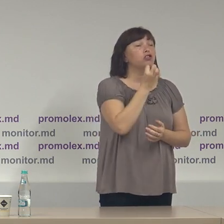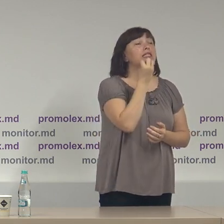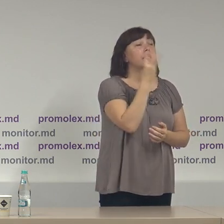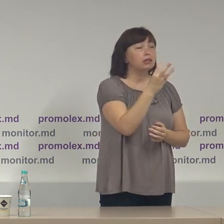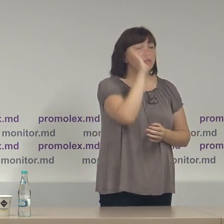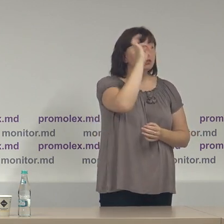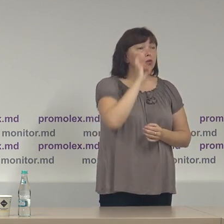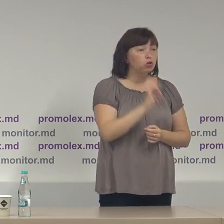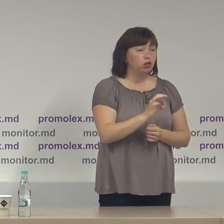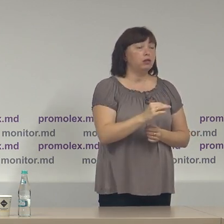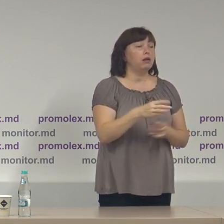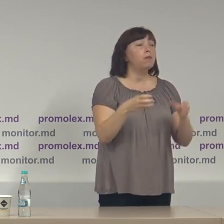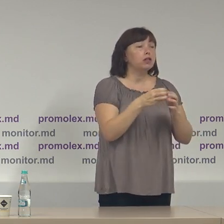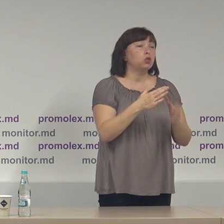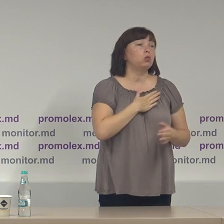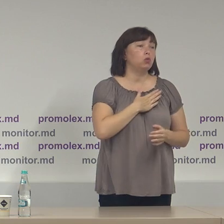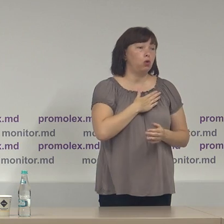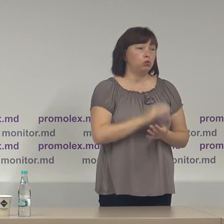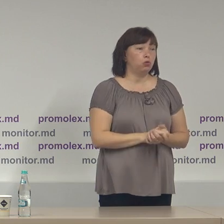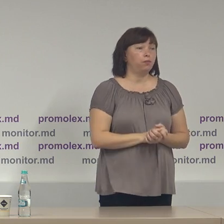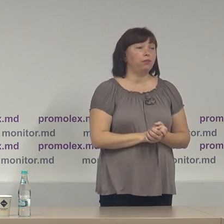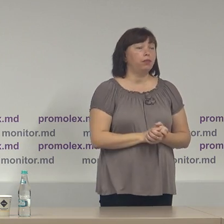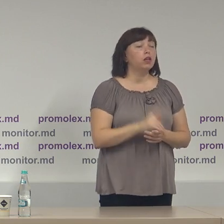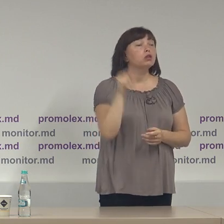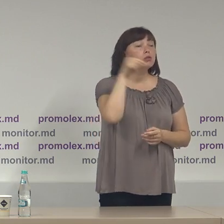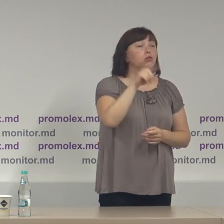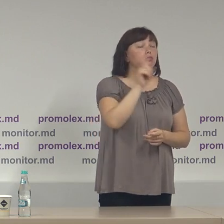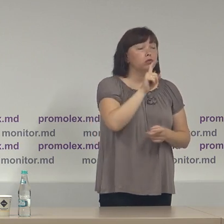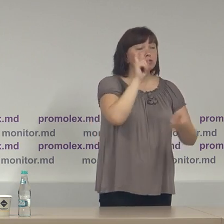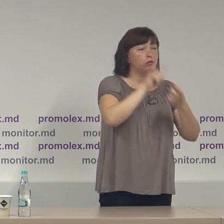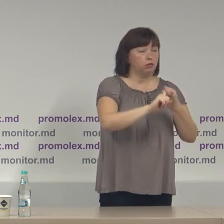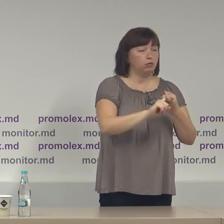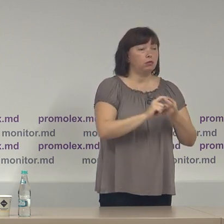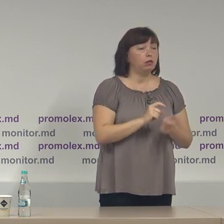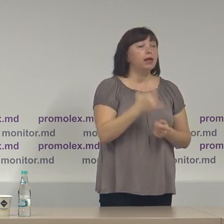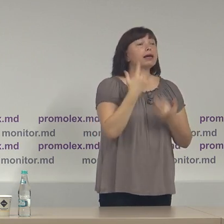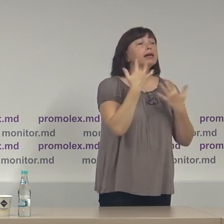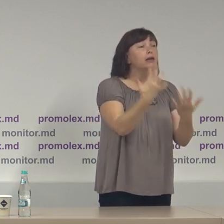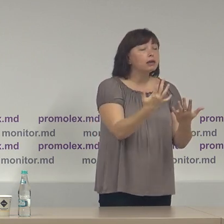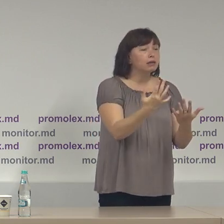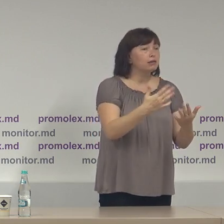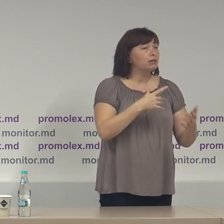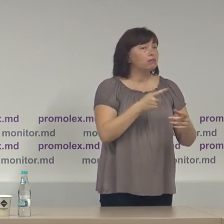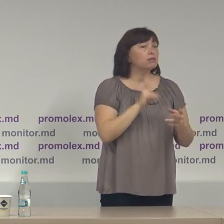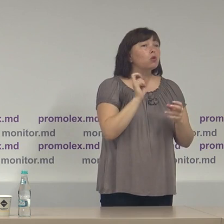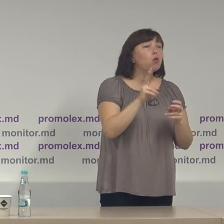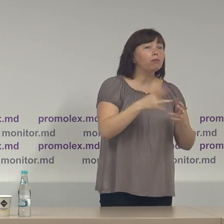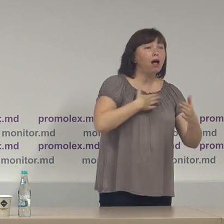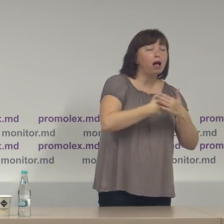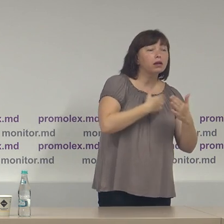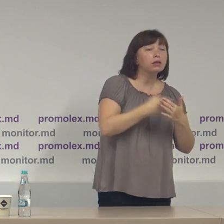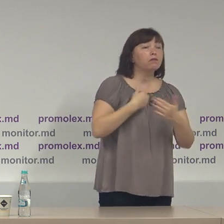% Partidul nostru în ceea ce privește deja cât de activi sunt grupurile de